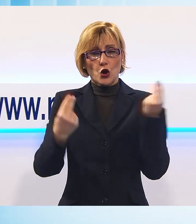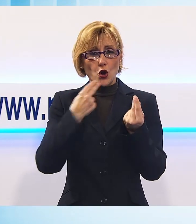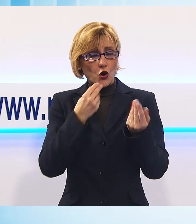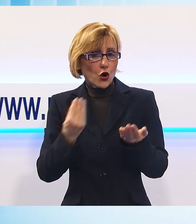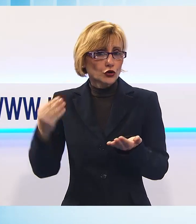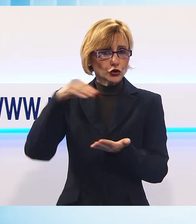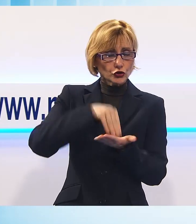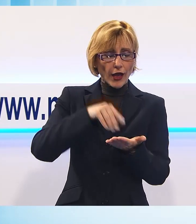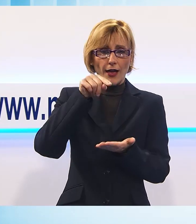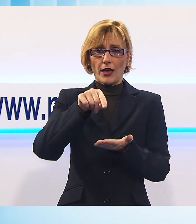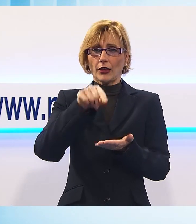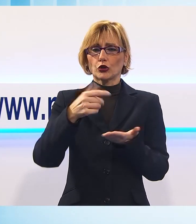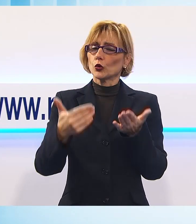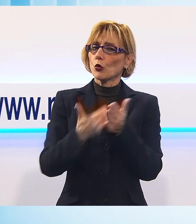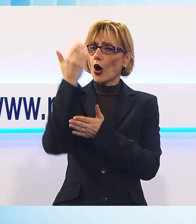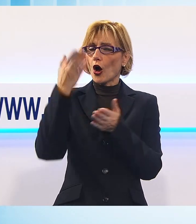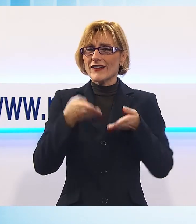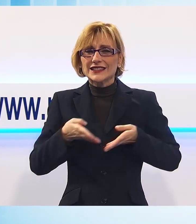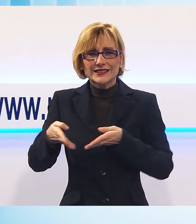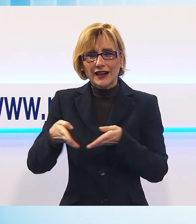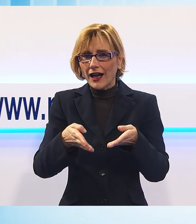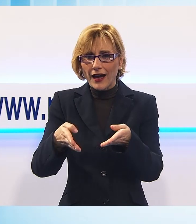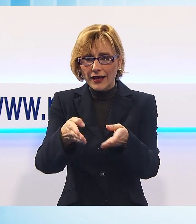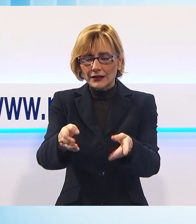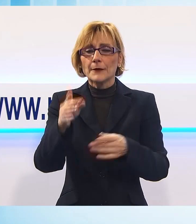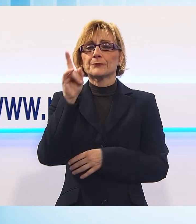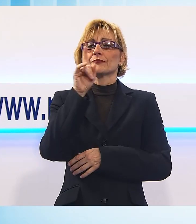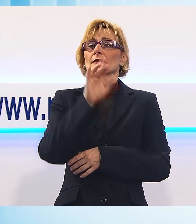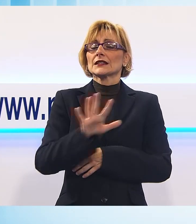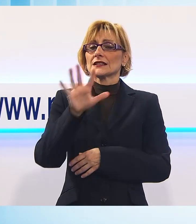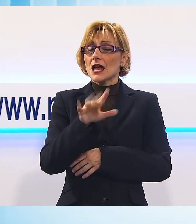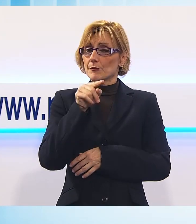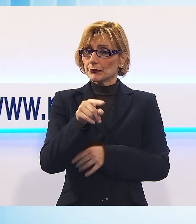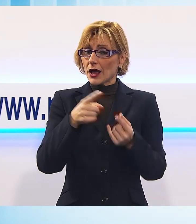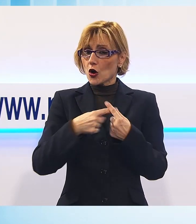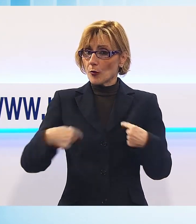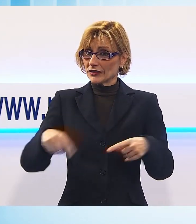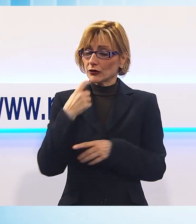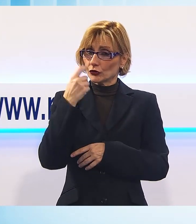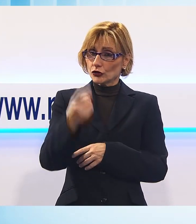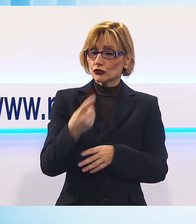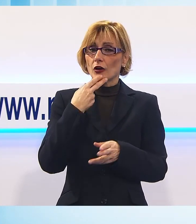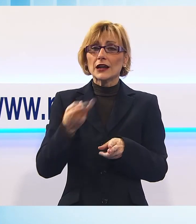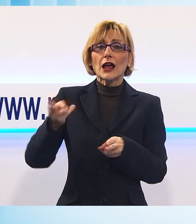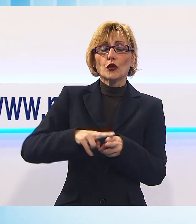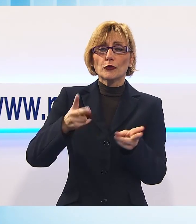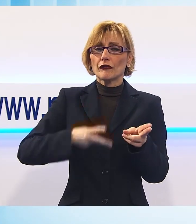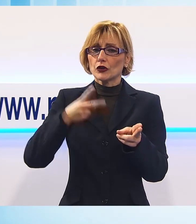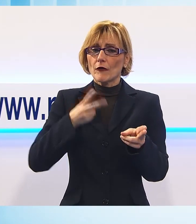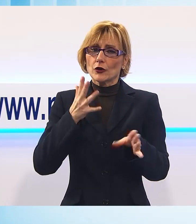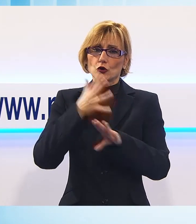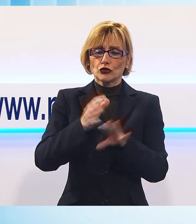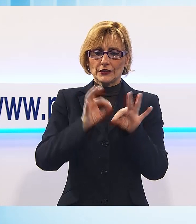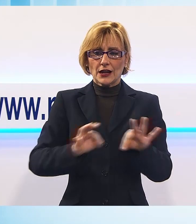comune di Capannori una nuova strada che secondo quanto rilevato dal comitato nulla ha a che fare con il raddoppio ferroviario e che